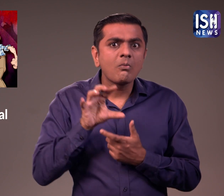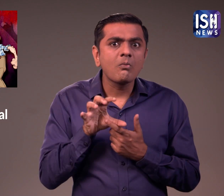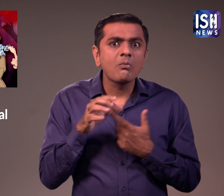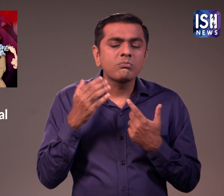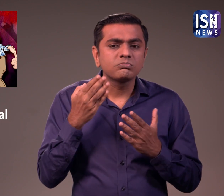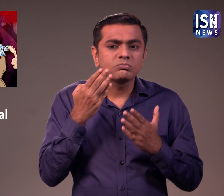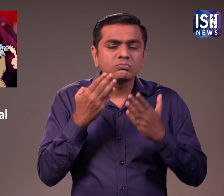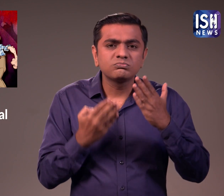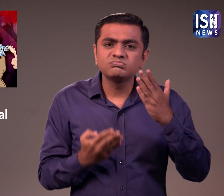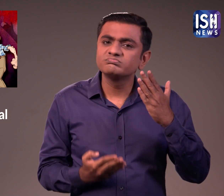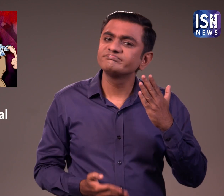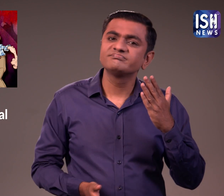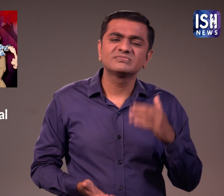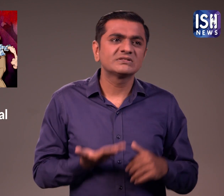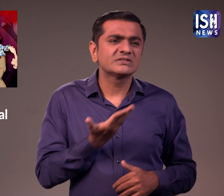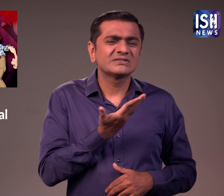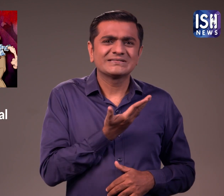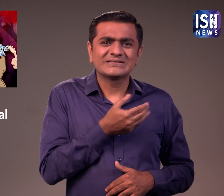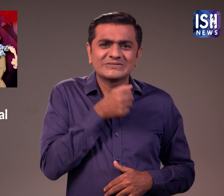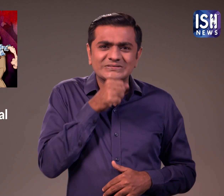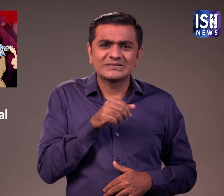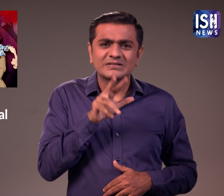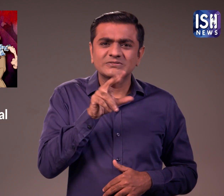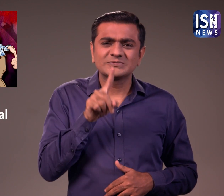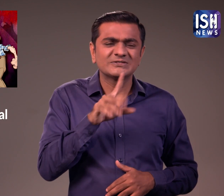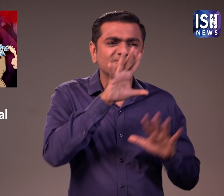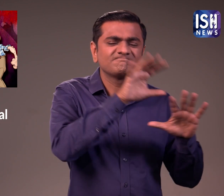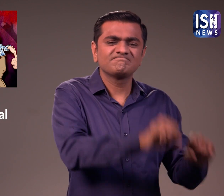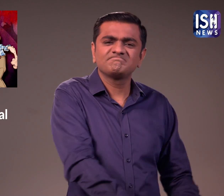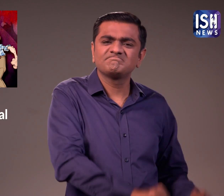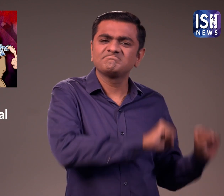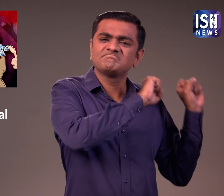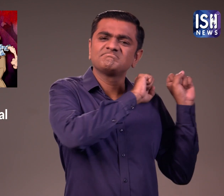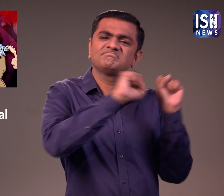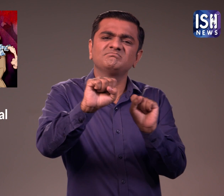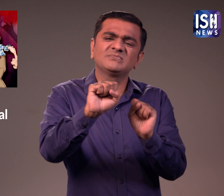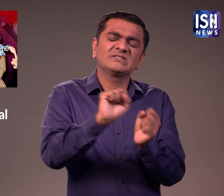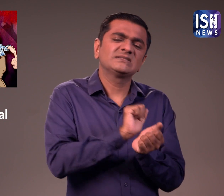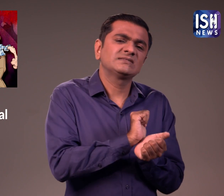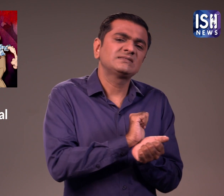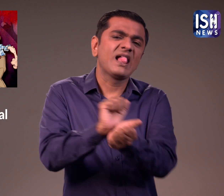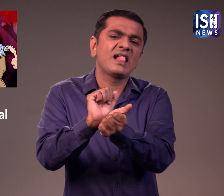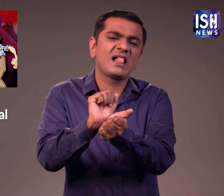पुलिस ने साक्षद देखकर बुड़े आदमी को गिरफतार कर लिया झाल